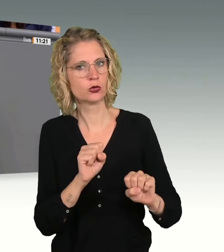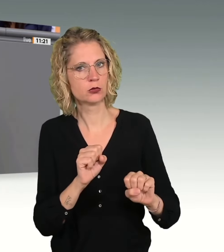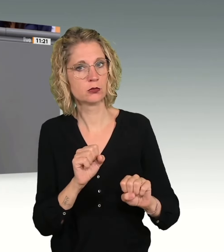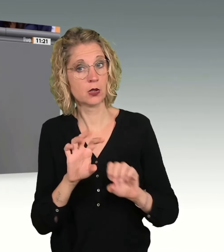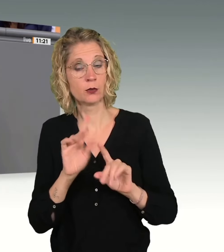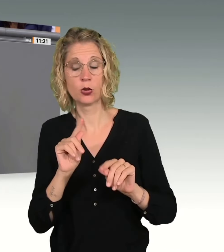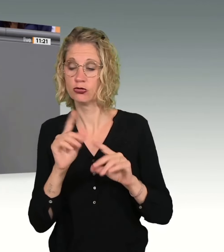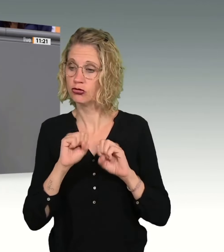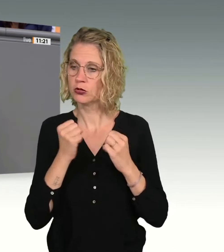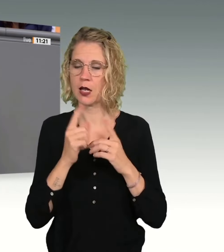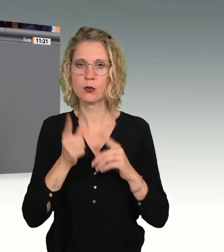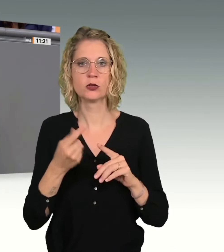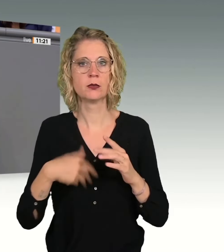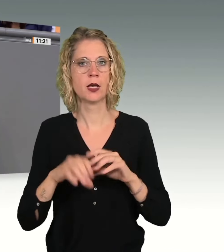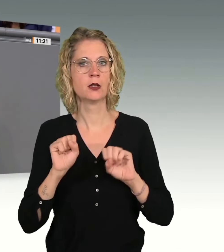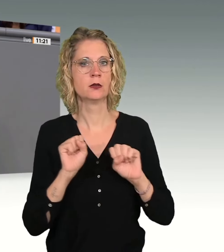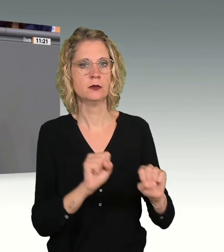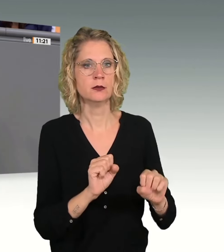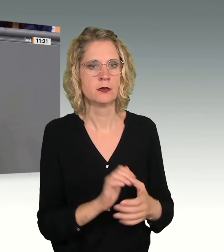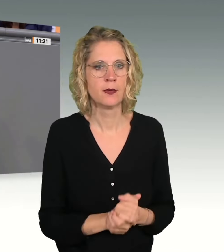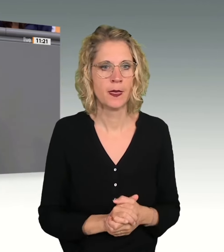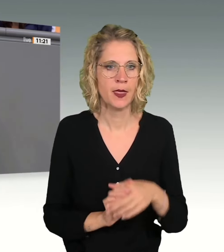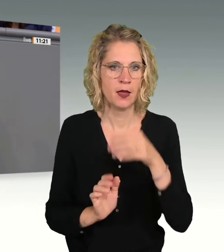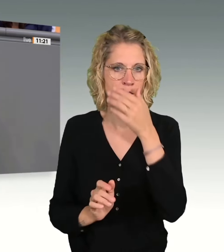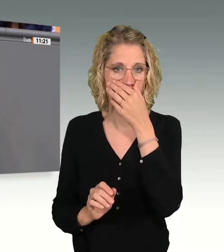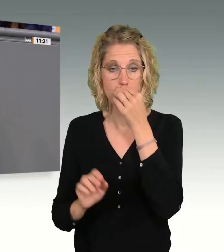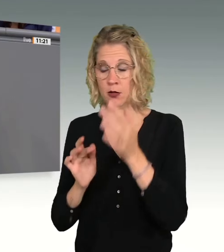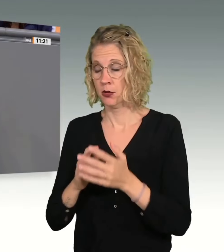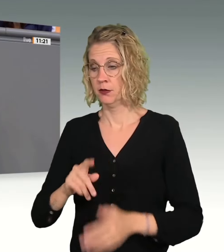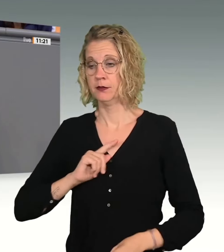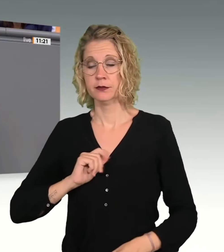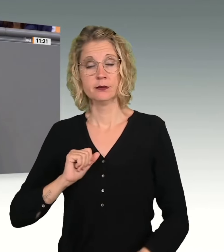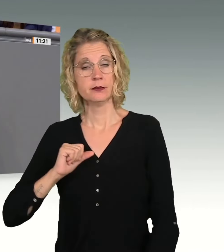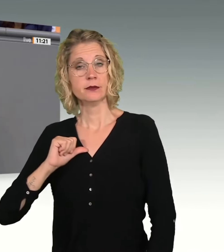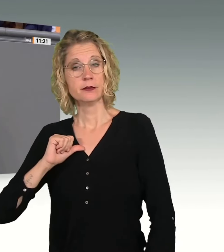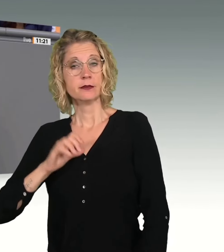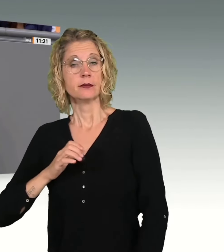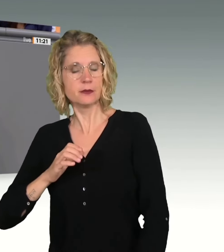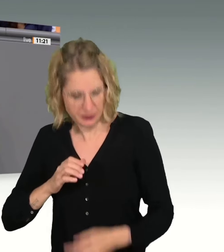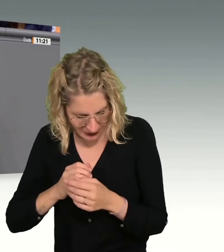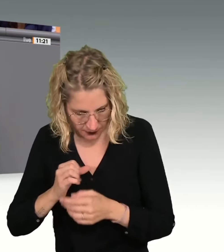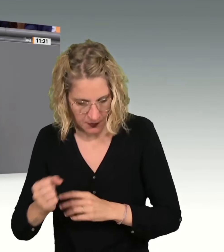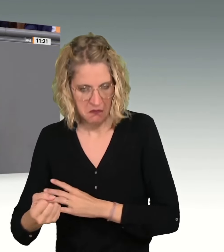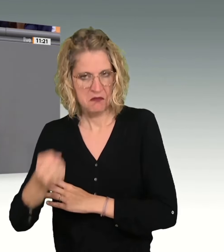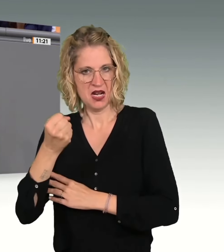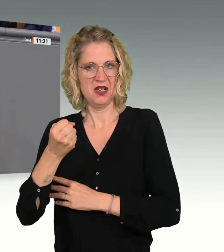Denn wer reich, mächtig und stark ist, braucht den Staat nicht und ruft gar nach weniger Staat.